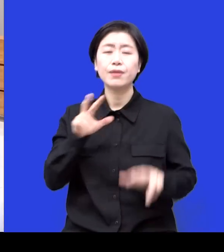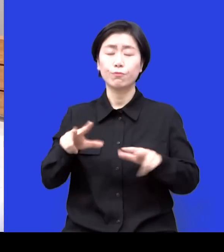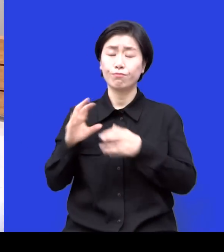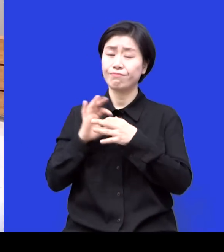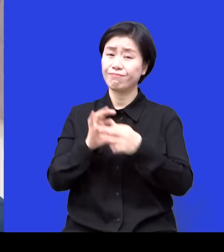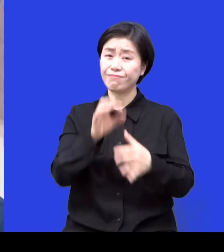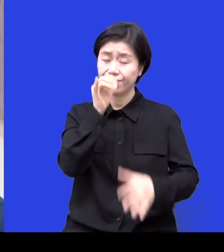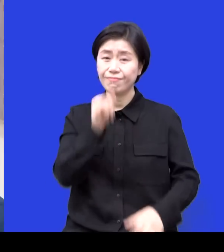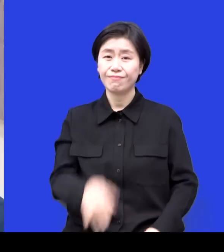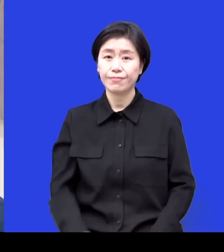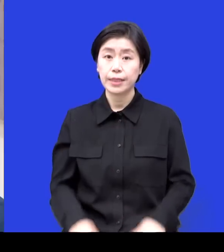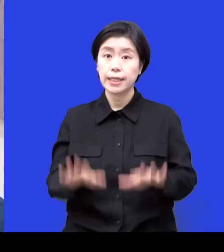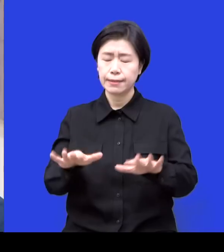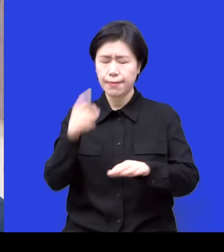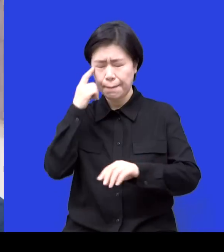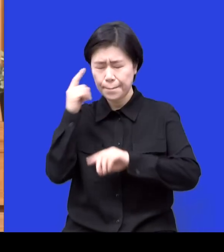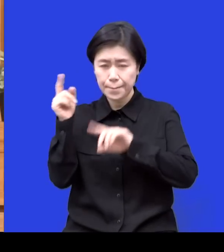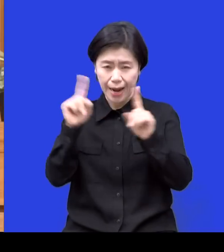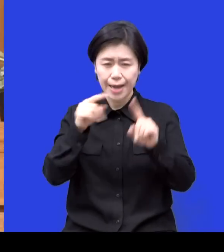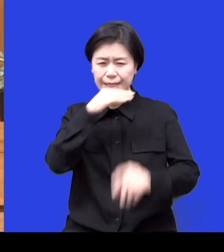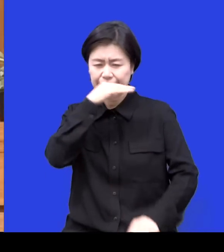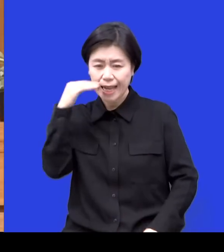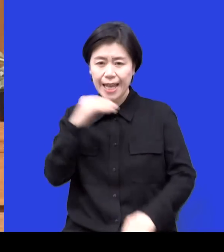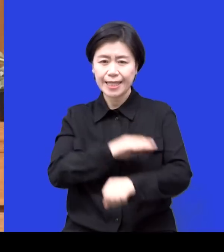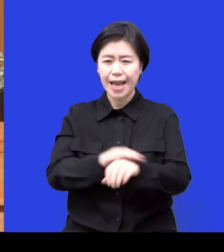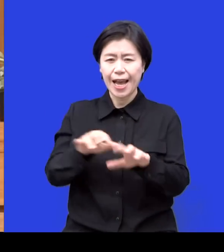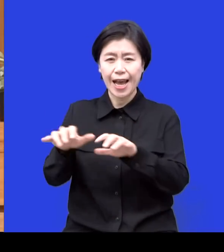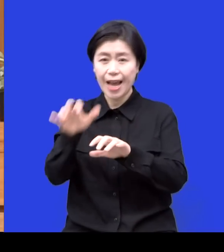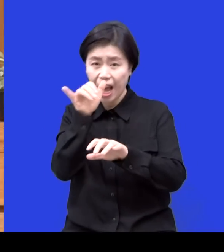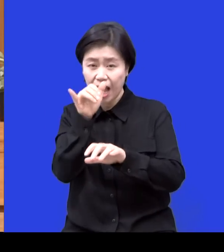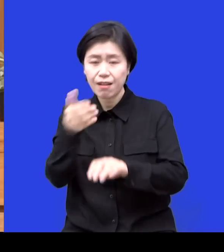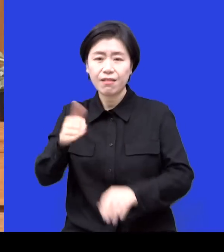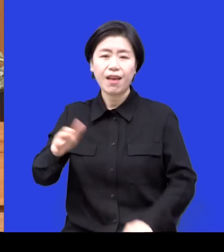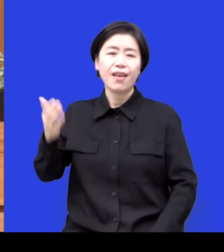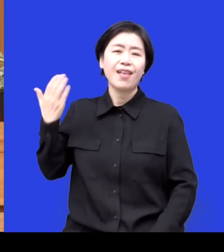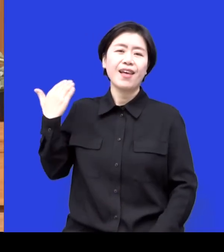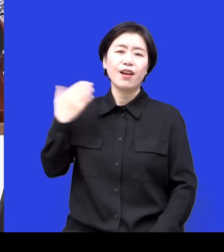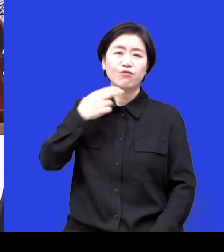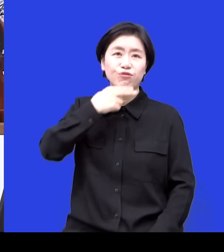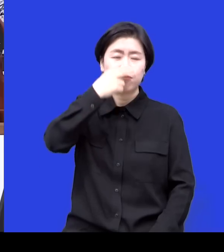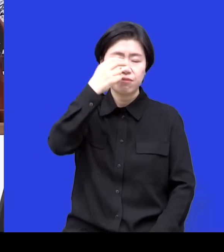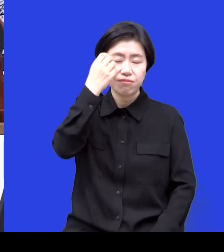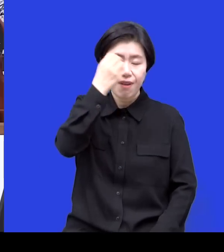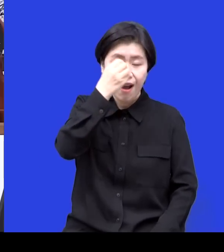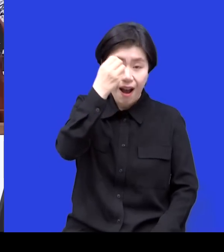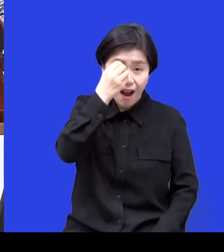지금은 정신차리를 하고 있어요 그럼 토요일 밤새 이거 하시고 아침에 주일날 어떻게 그러면 와 삘이 되게 충만하게